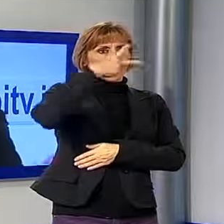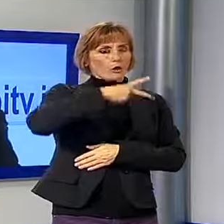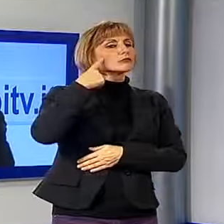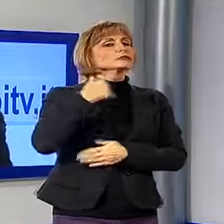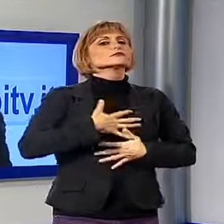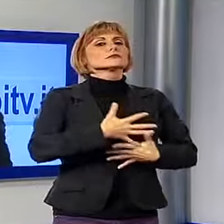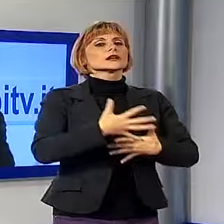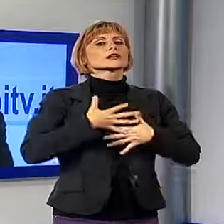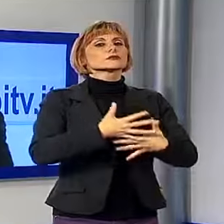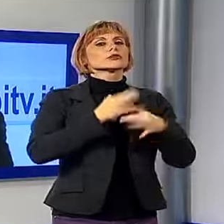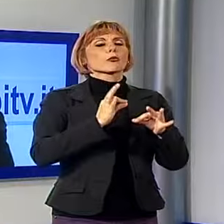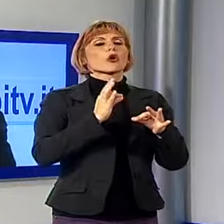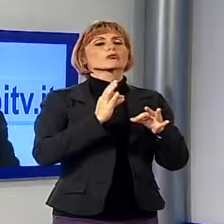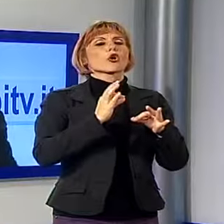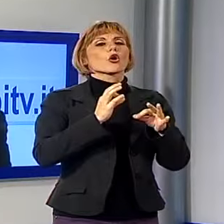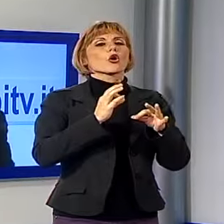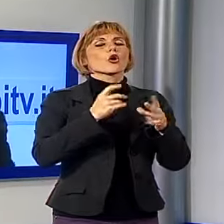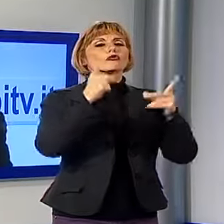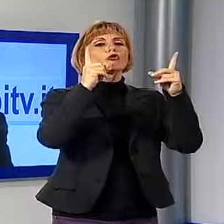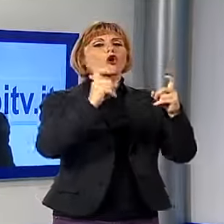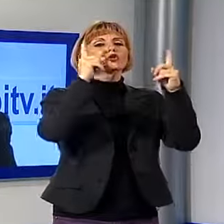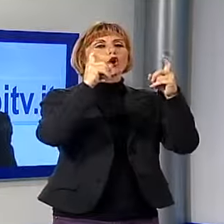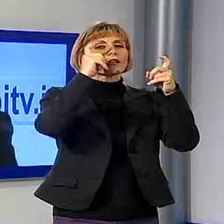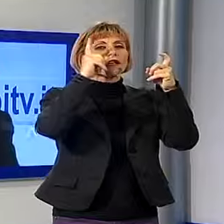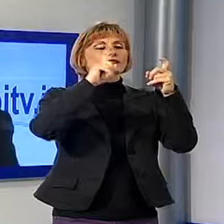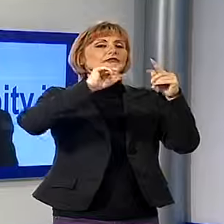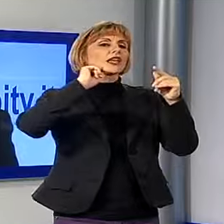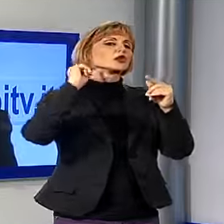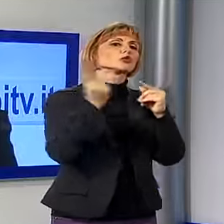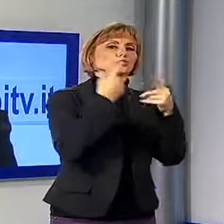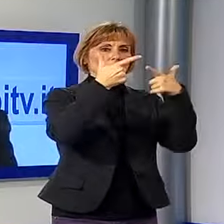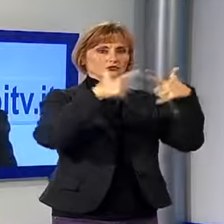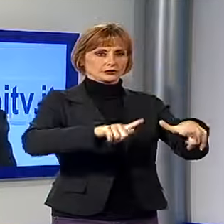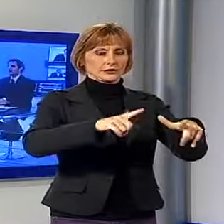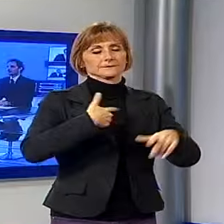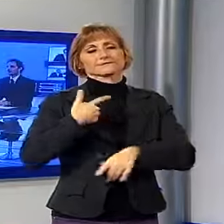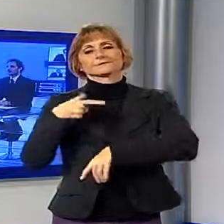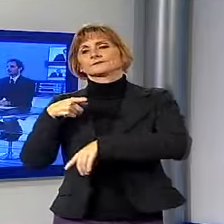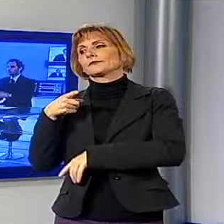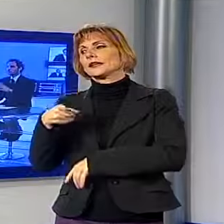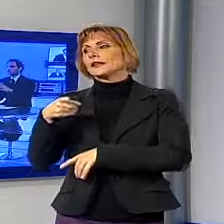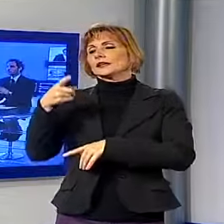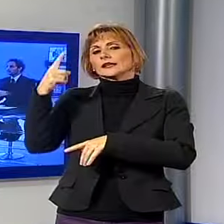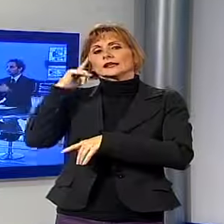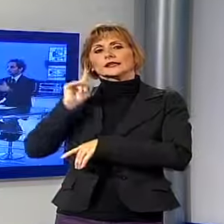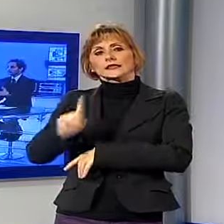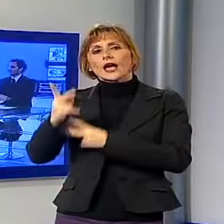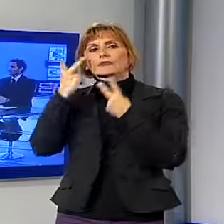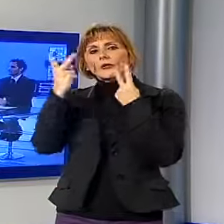fotografia in tutta la città. Ecco l'idea, intanto abbiamo visto alcune foto che si riferiscono